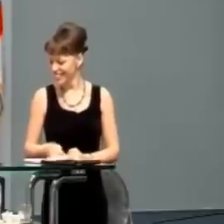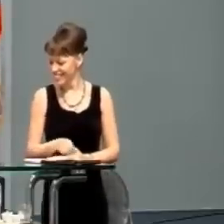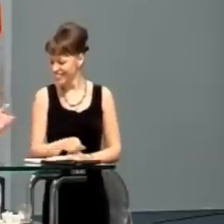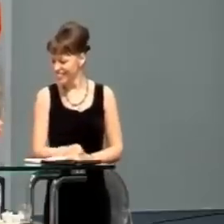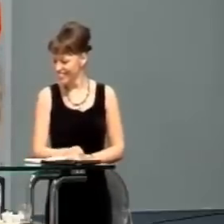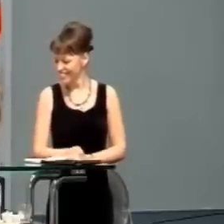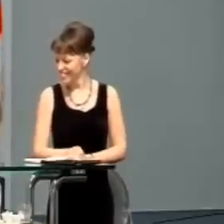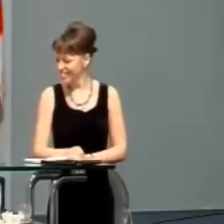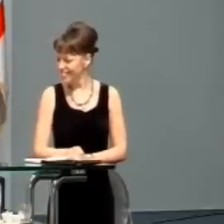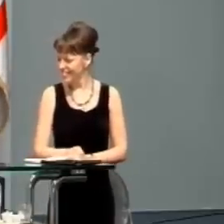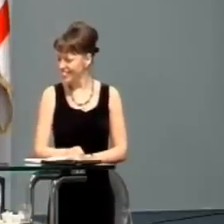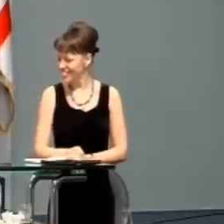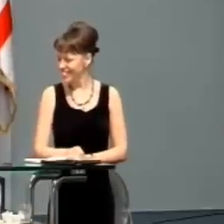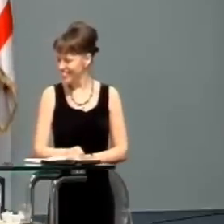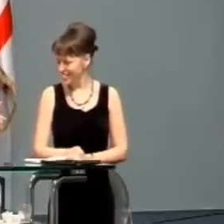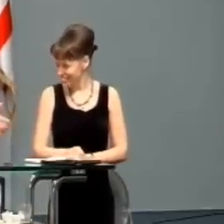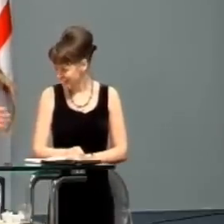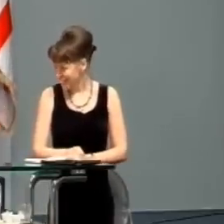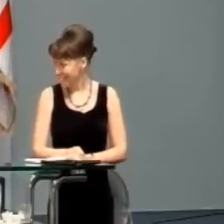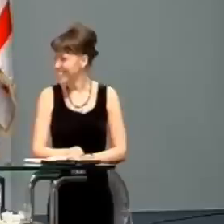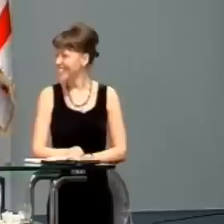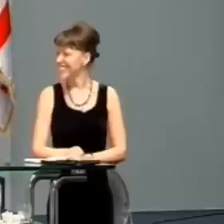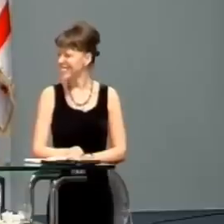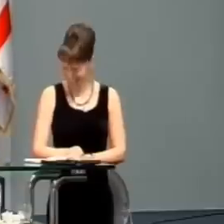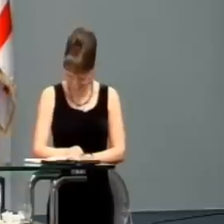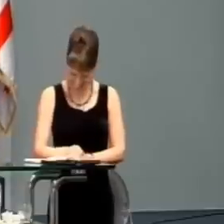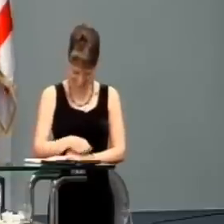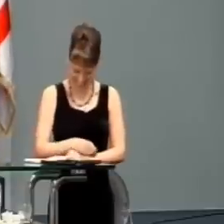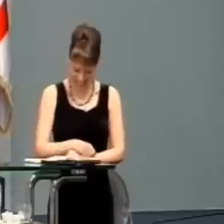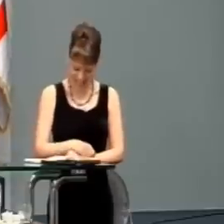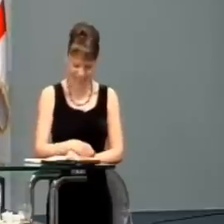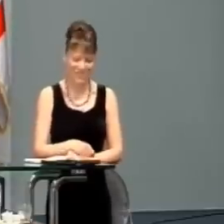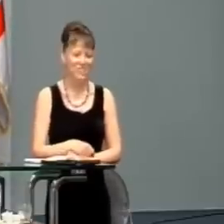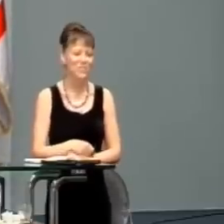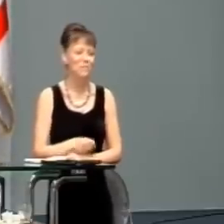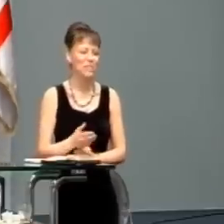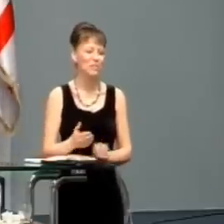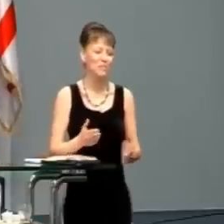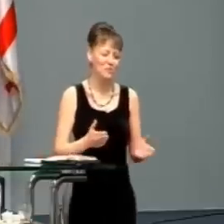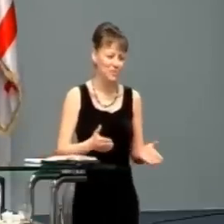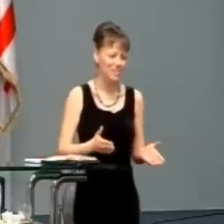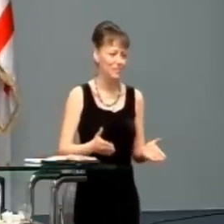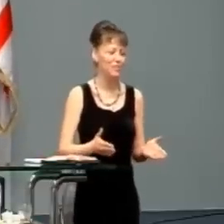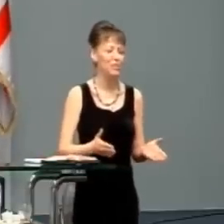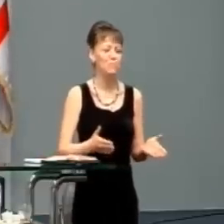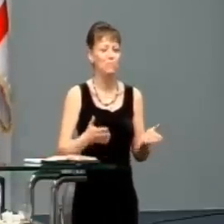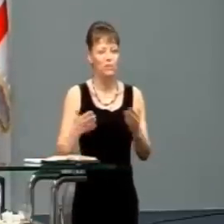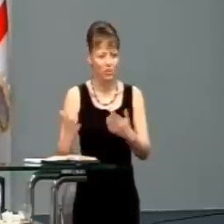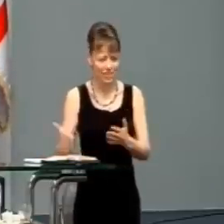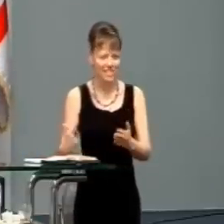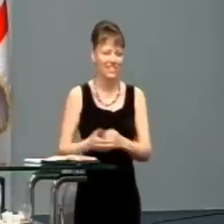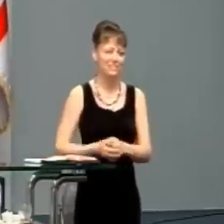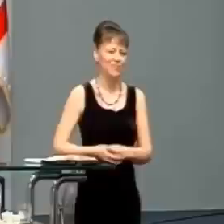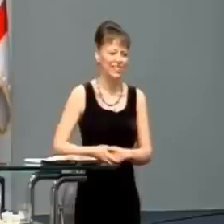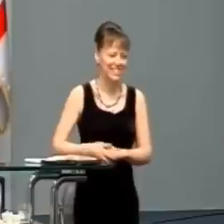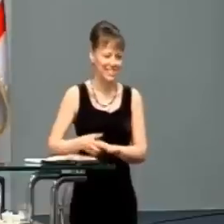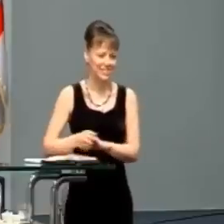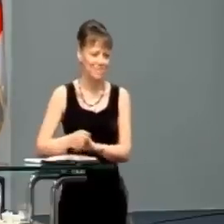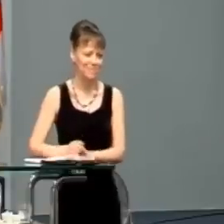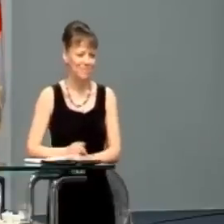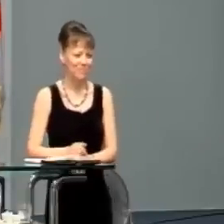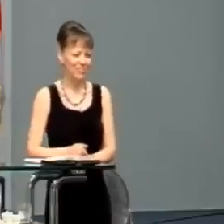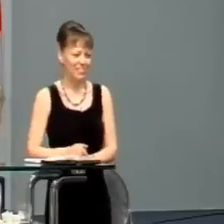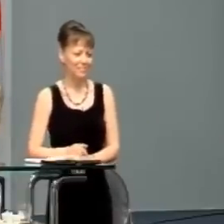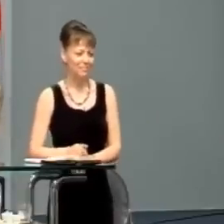Žálm 103 alebo 102? U nás v ruštine je to Žálm 102, v anglickej Biblii je to